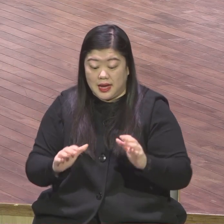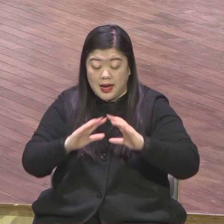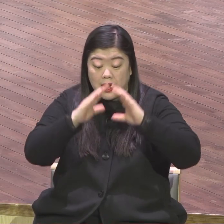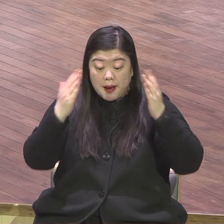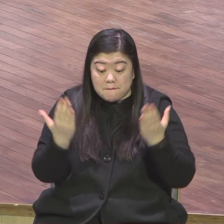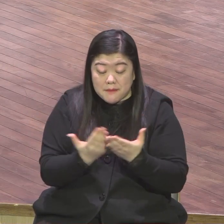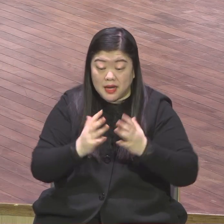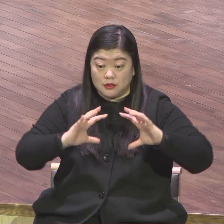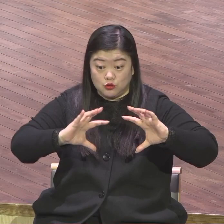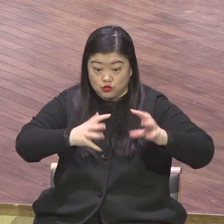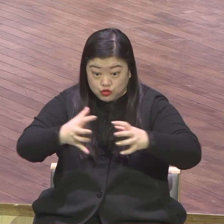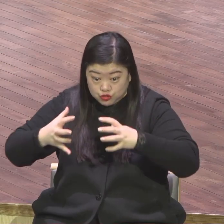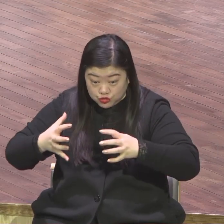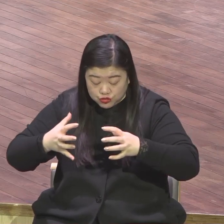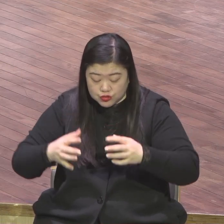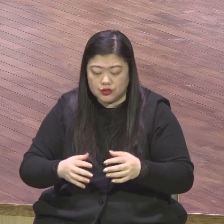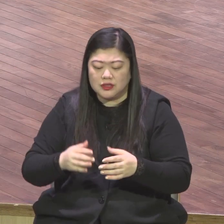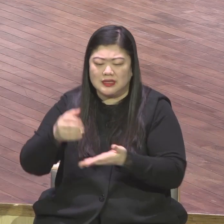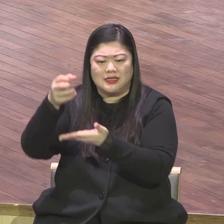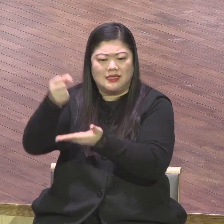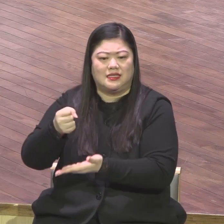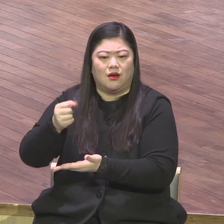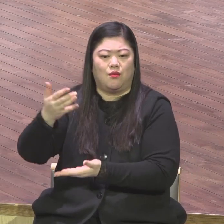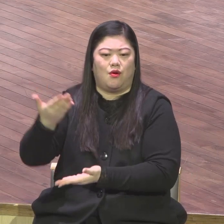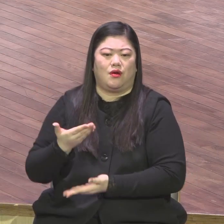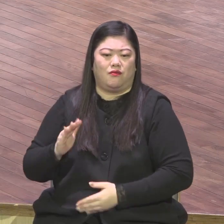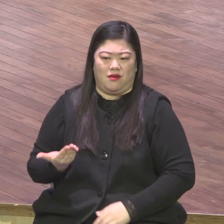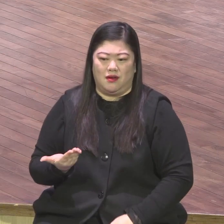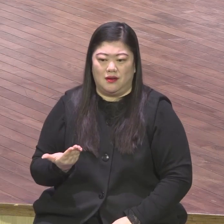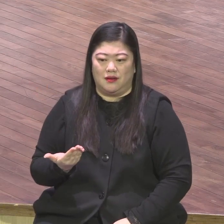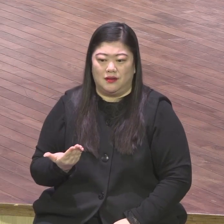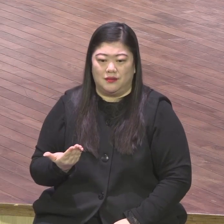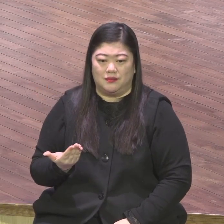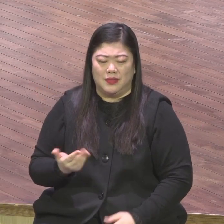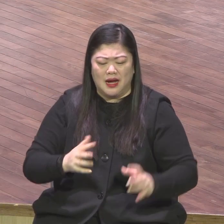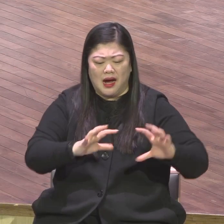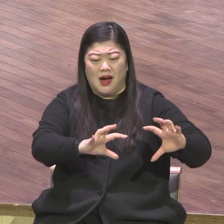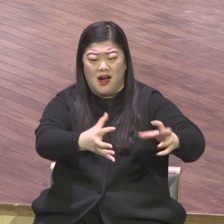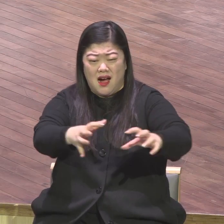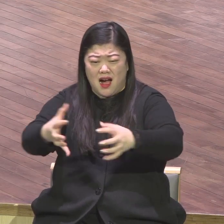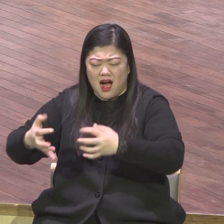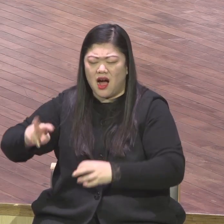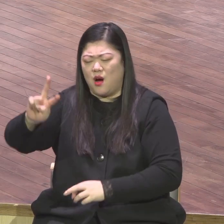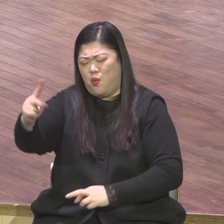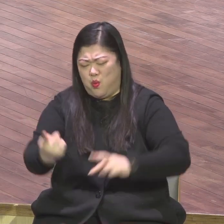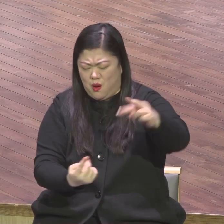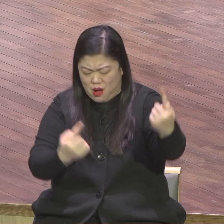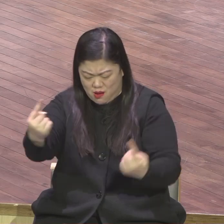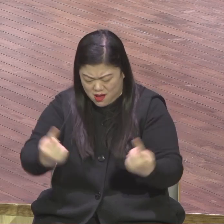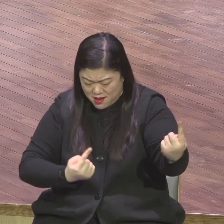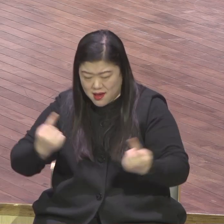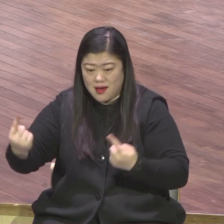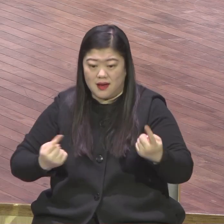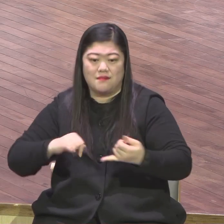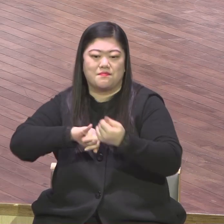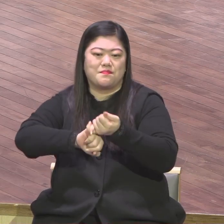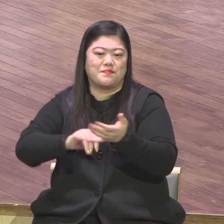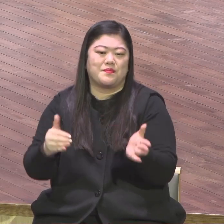237 성교를 통해서 하나님께서 모든 열방 망국을 돌아오게 하시겠다는 것입니다 무너진